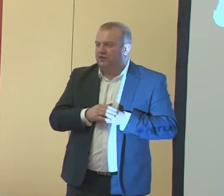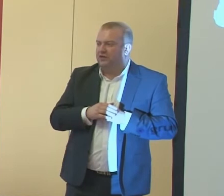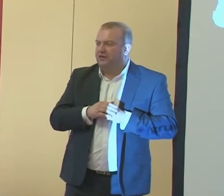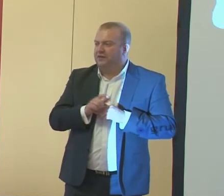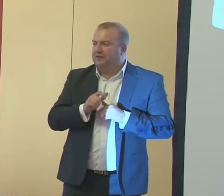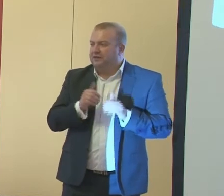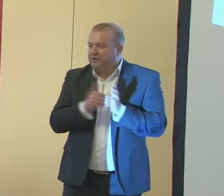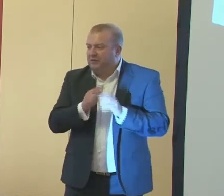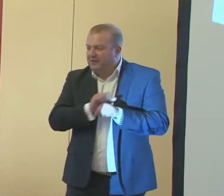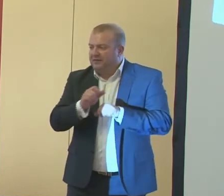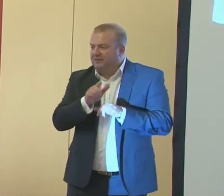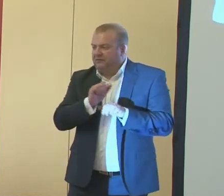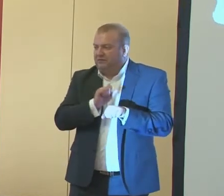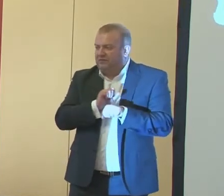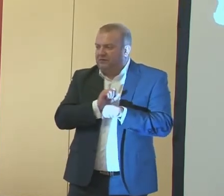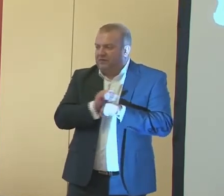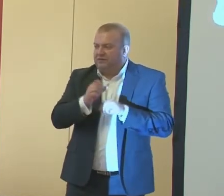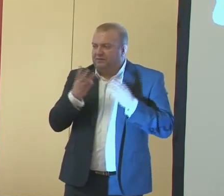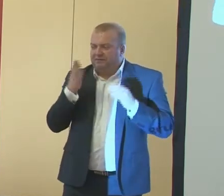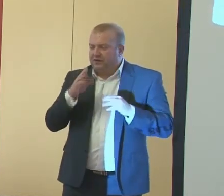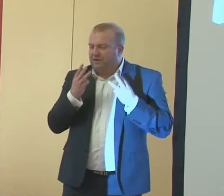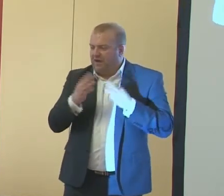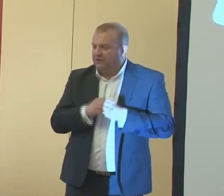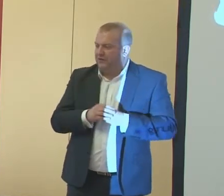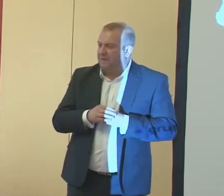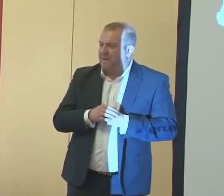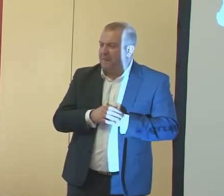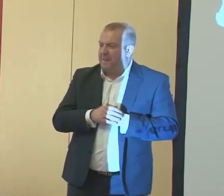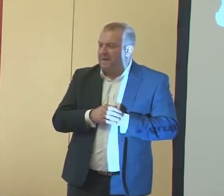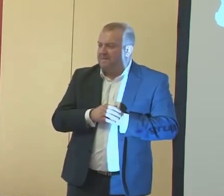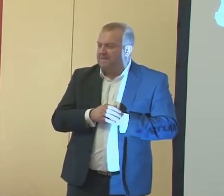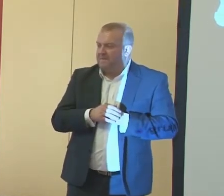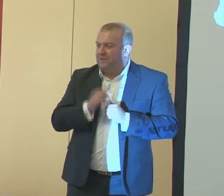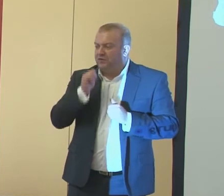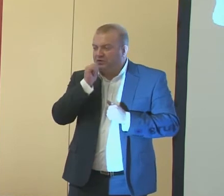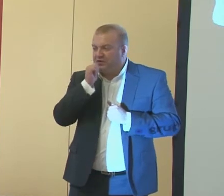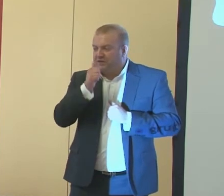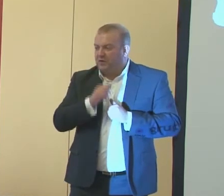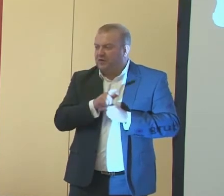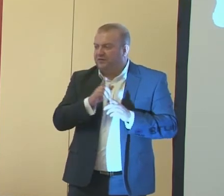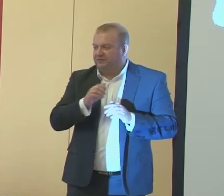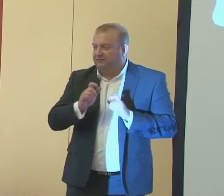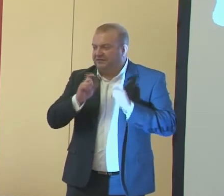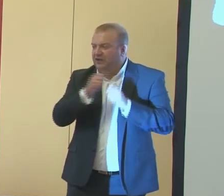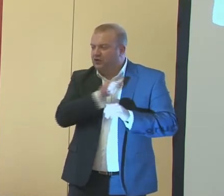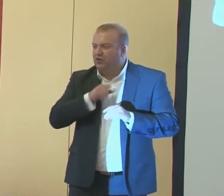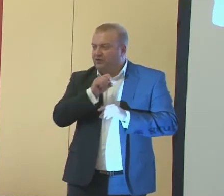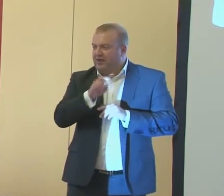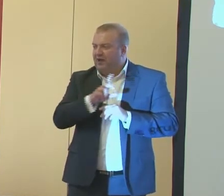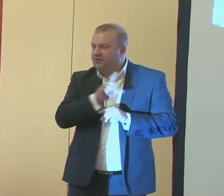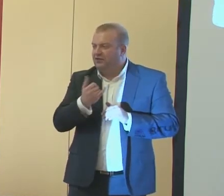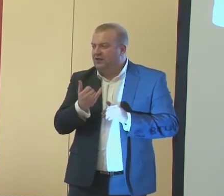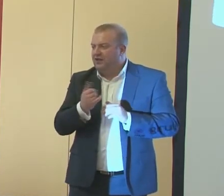potrzebami również, tak jak zresztą w przypadku nauczycieli. Natomiast często zdarza się tak, iż